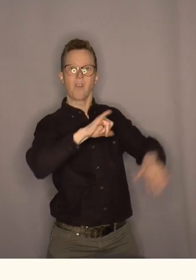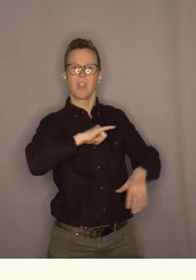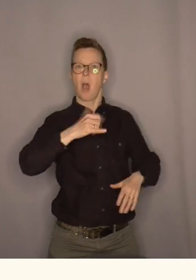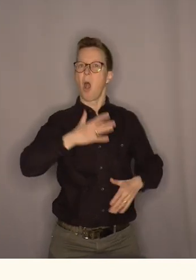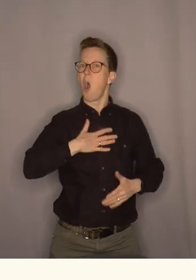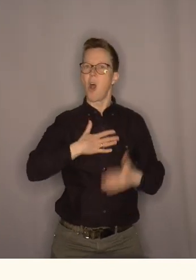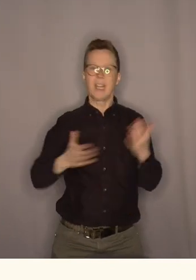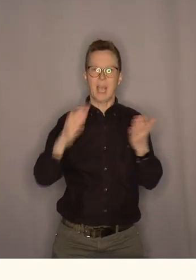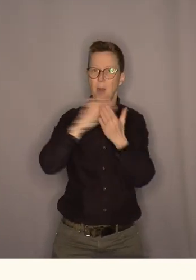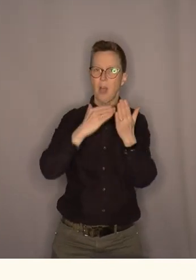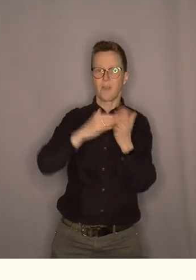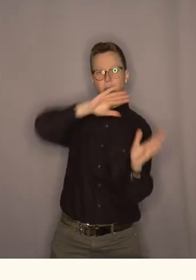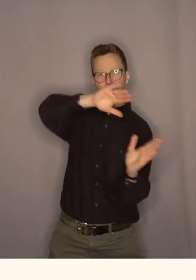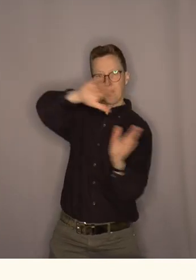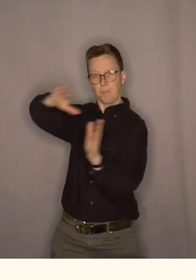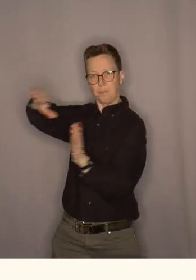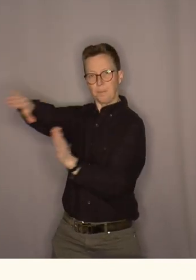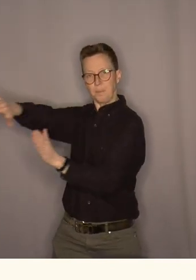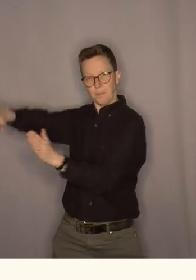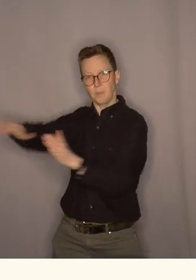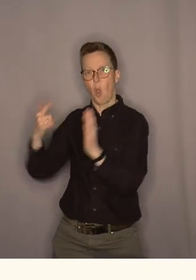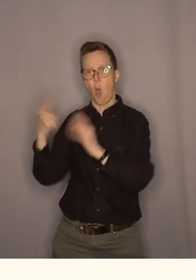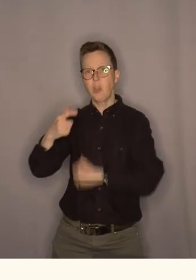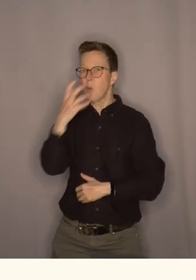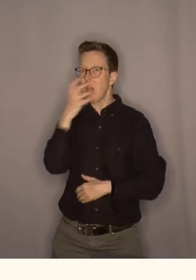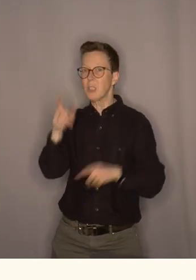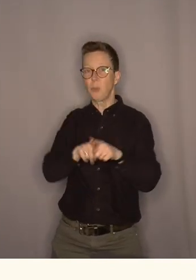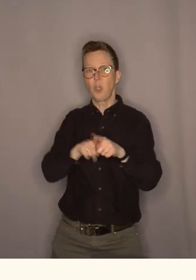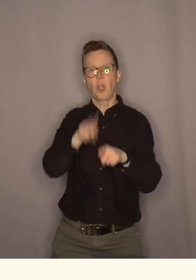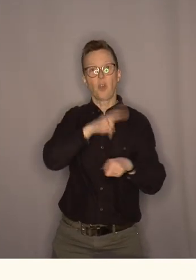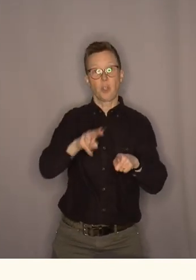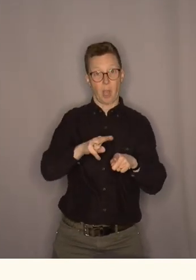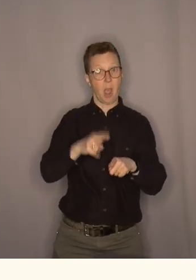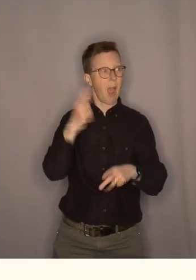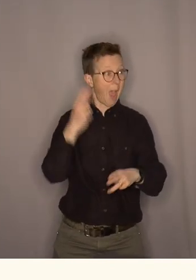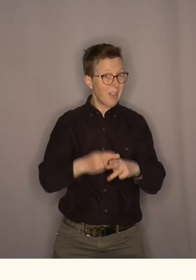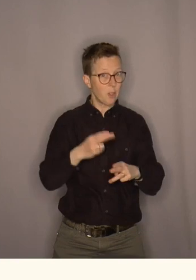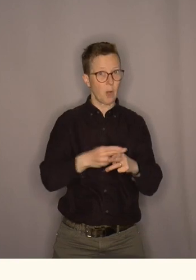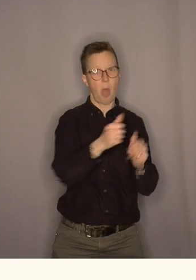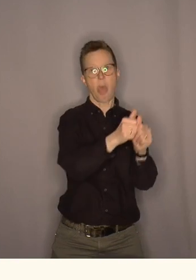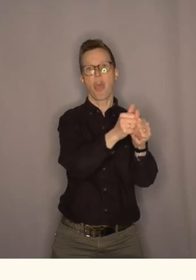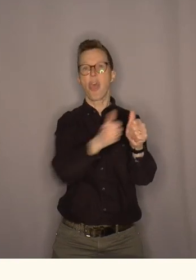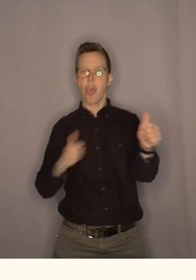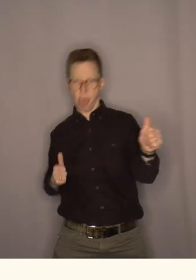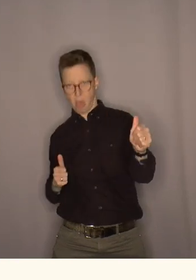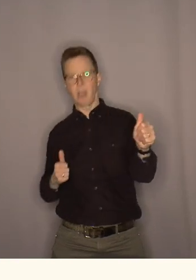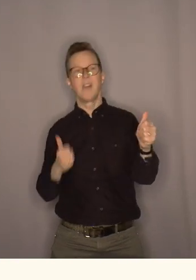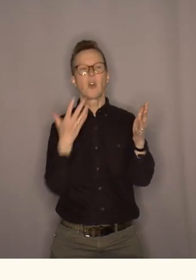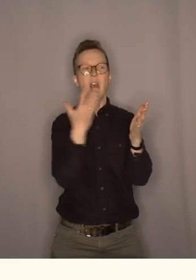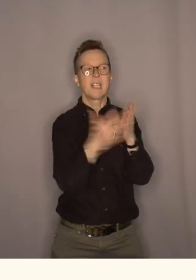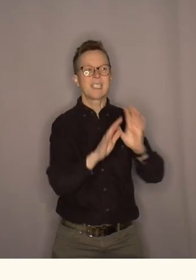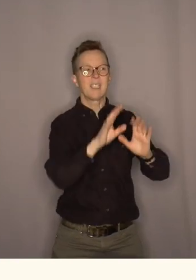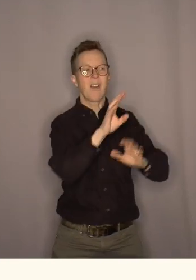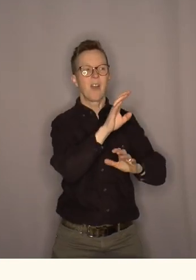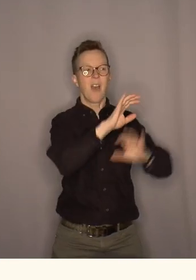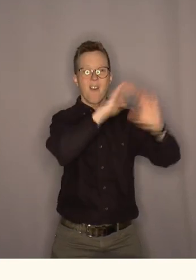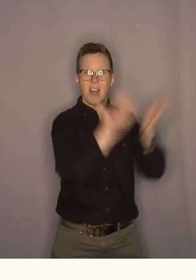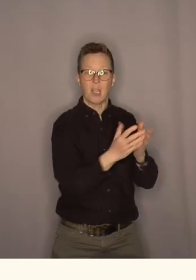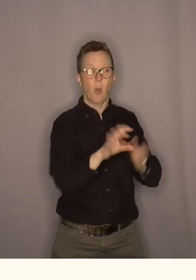olje og gass det er faktisk Norge dømt til å havne i bakleksen når resten av verden og Europa stiller om.